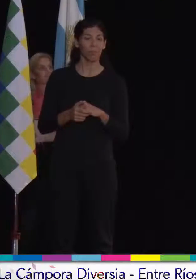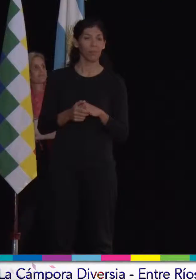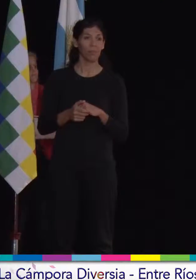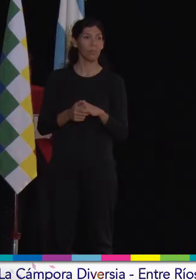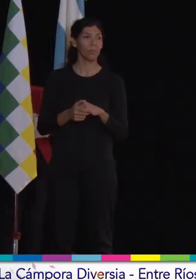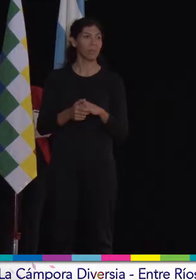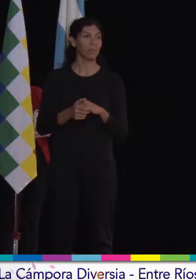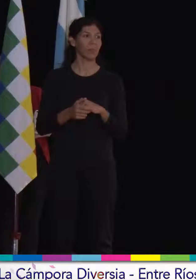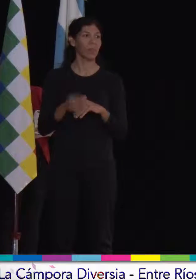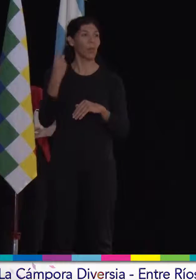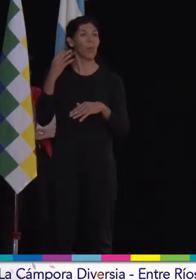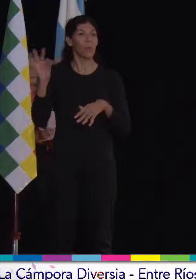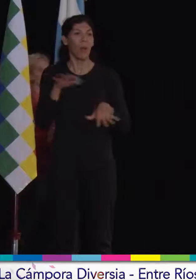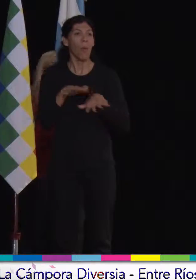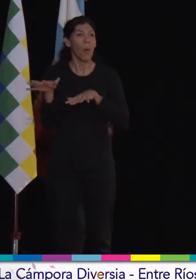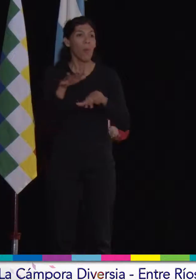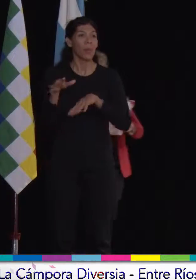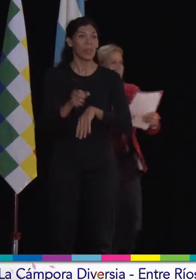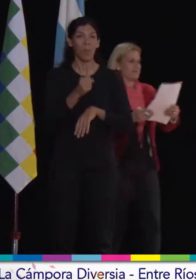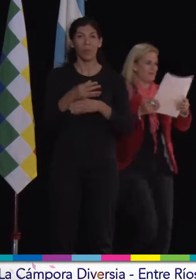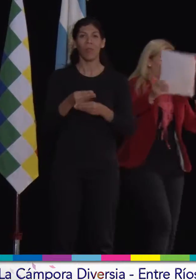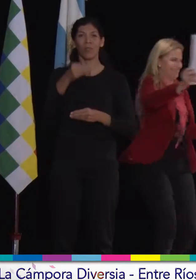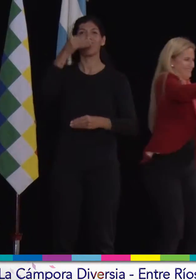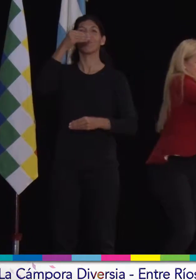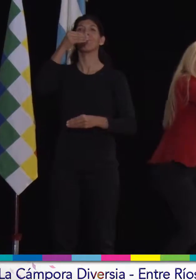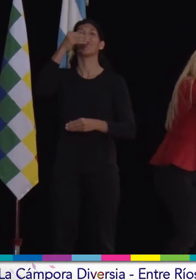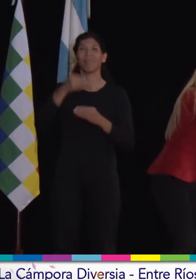El único momento de la noche que el micrófono se extiende tanto.